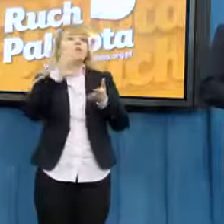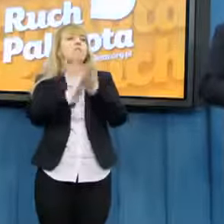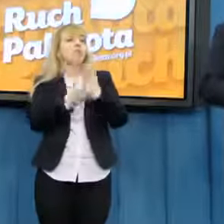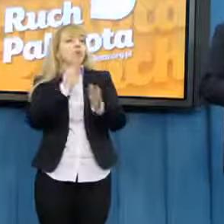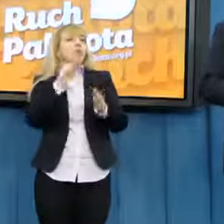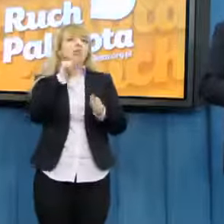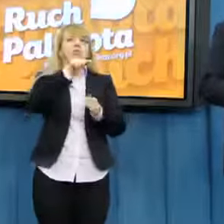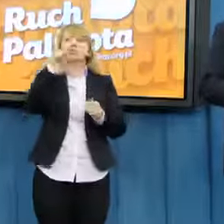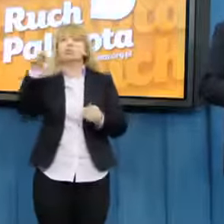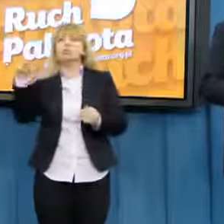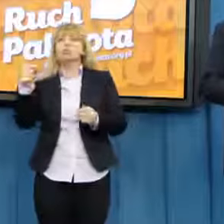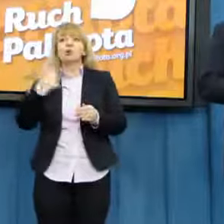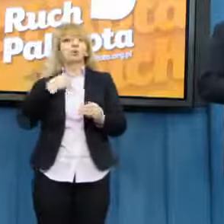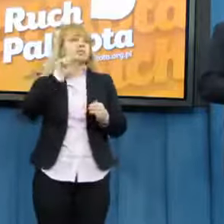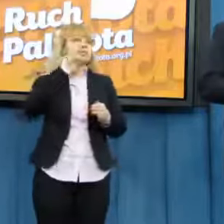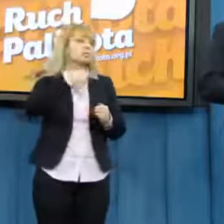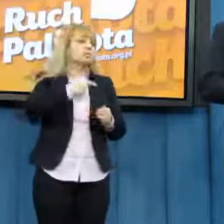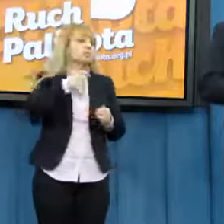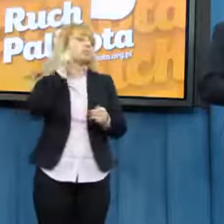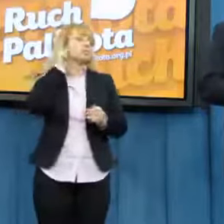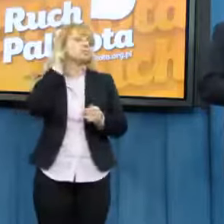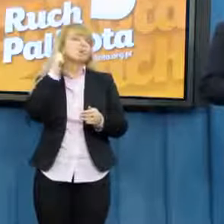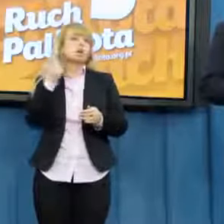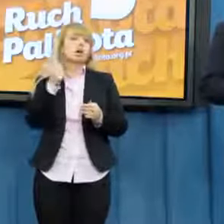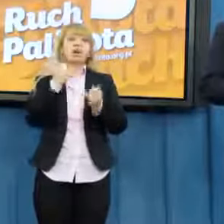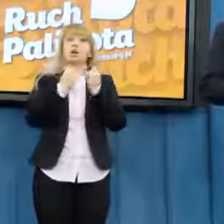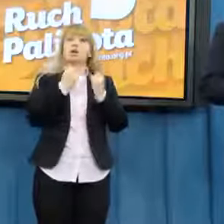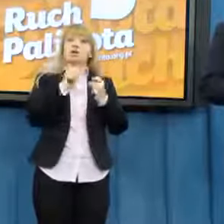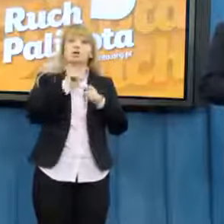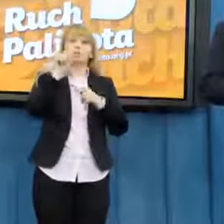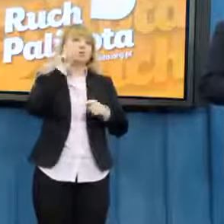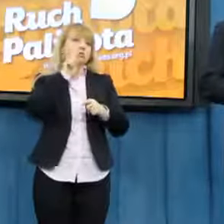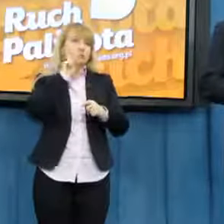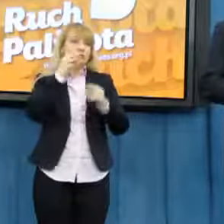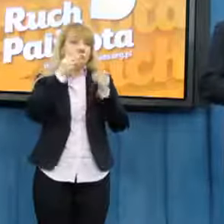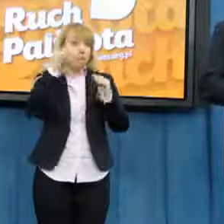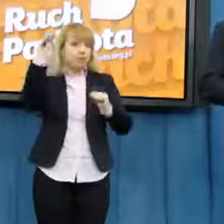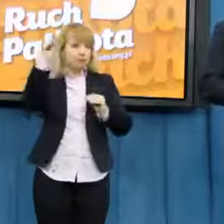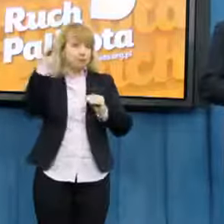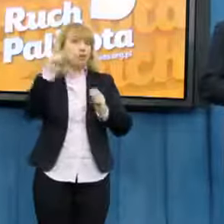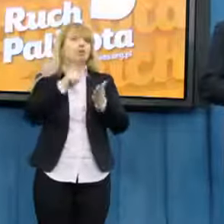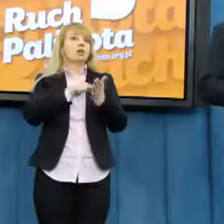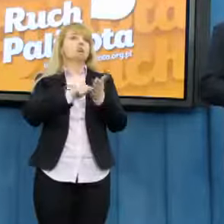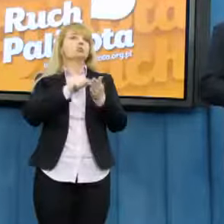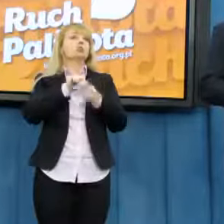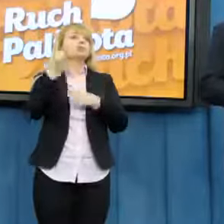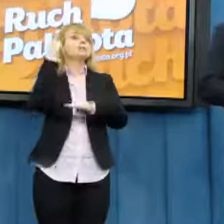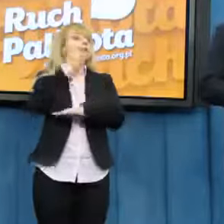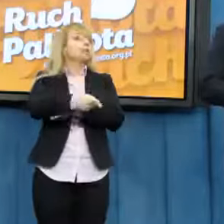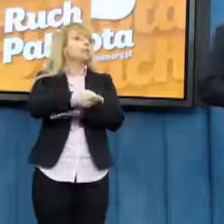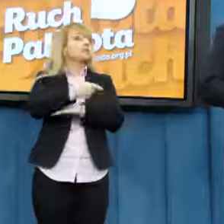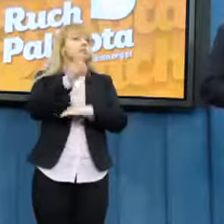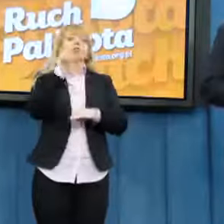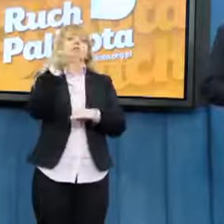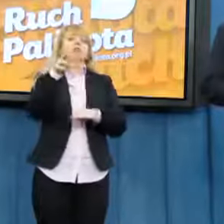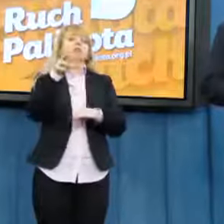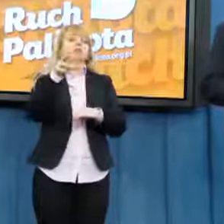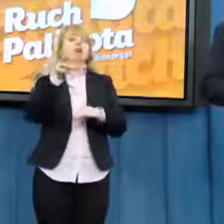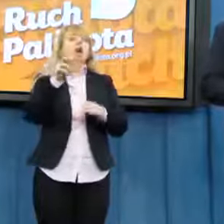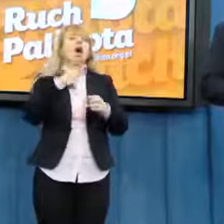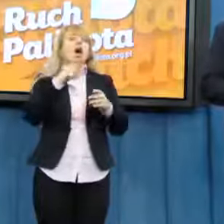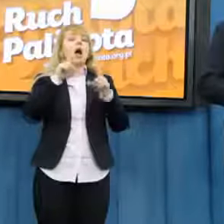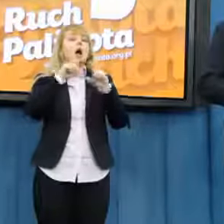wojnę. Jeżeli parlament reprezentuje męski punkt widzenia, no to mamy decyzję takie, a nie inne. A